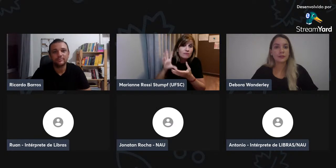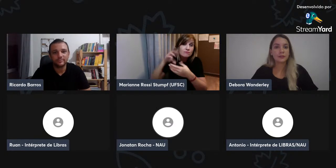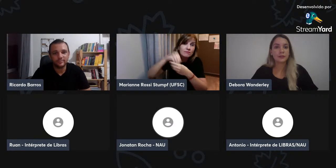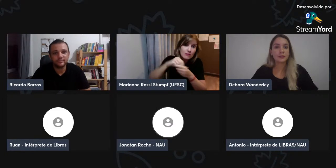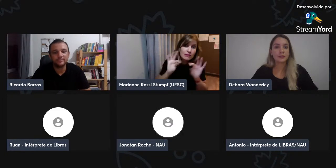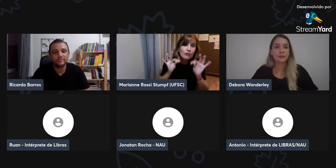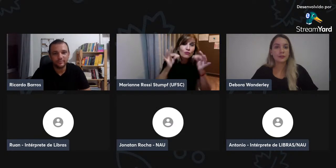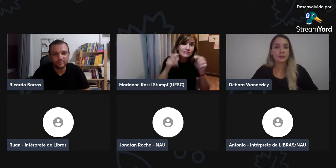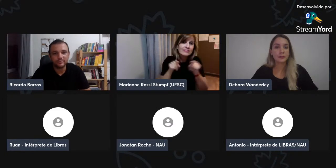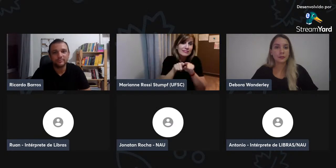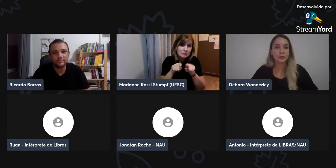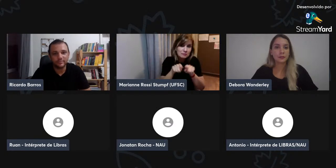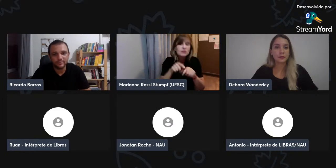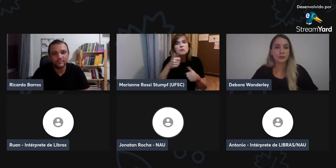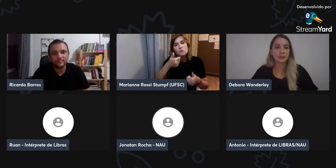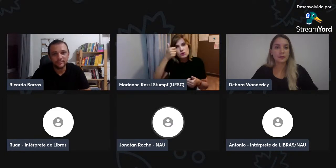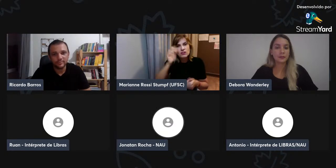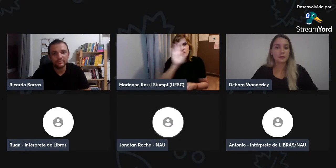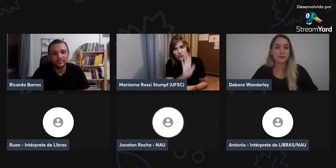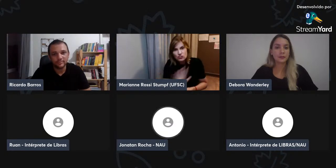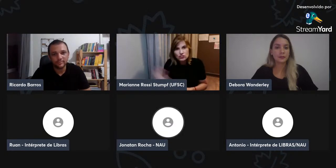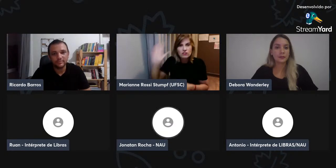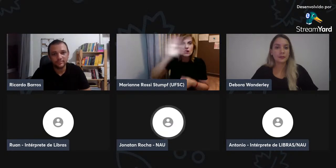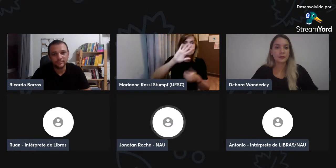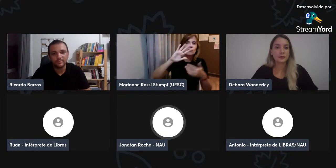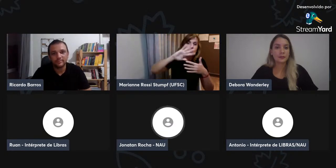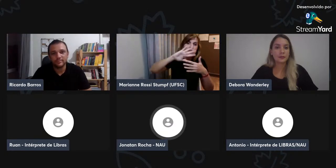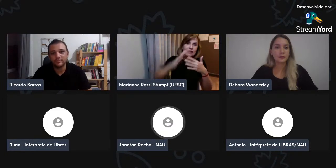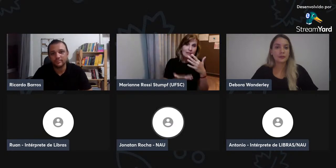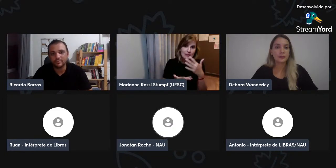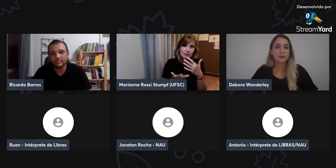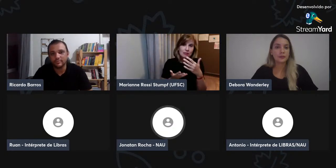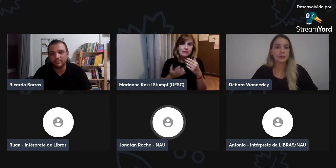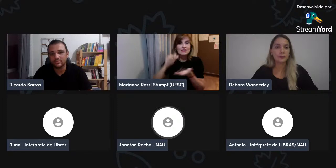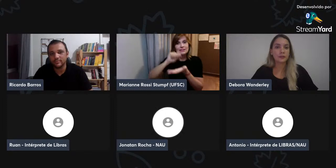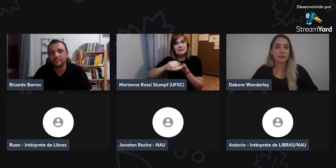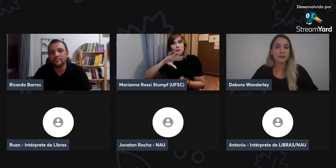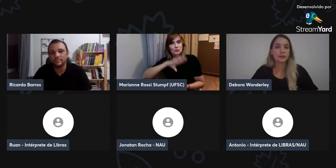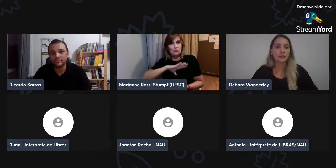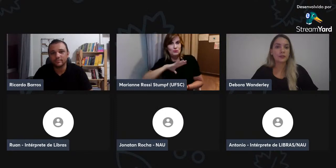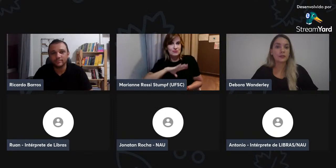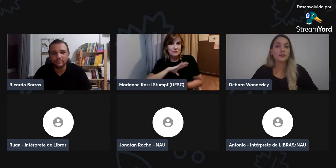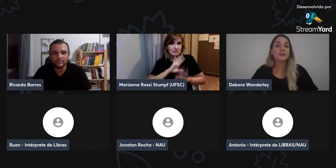Então, a escrita de sinais veio para